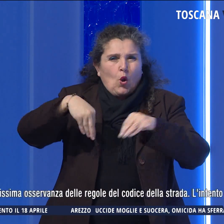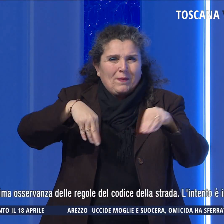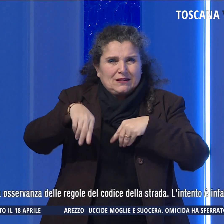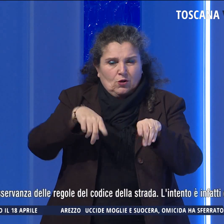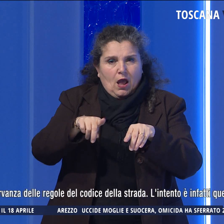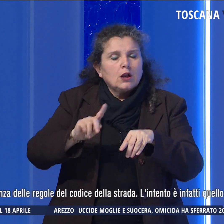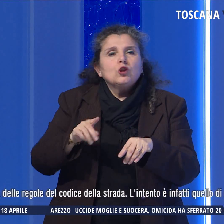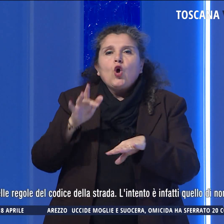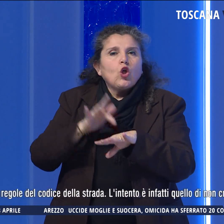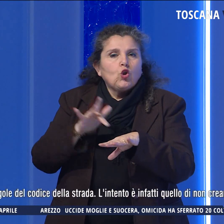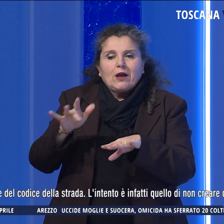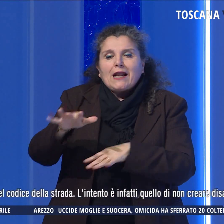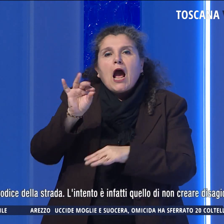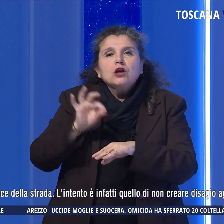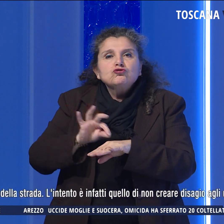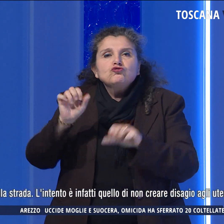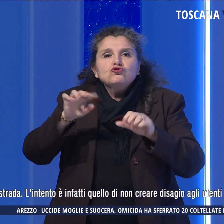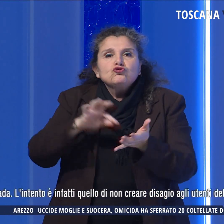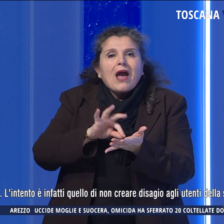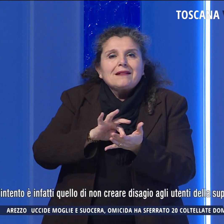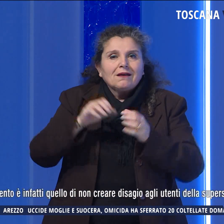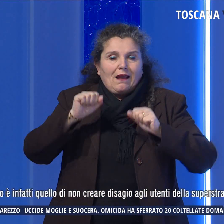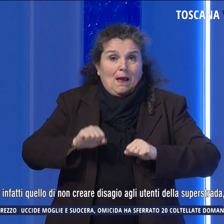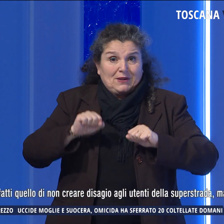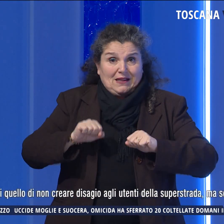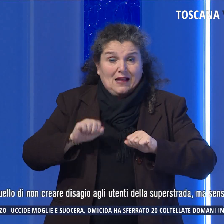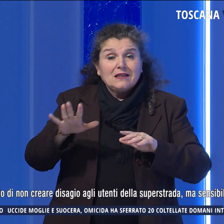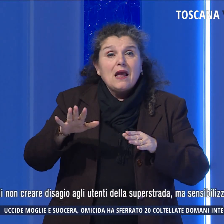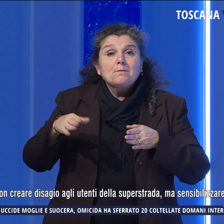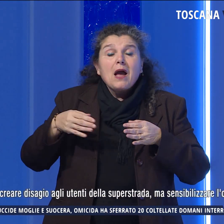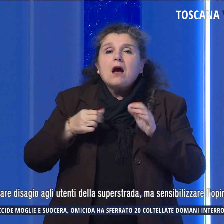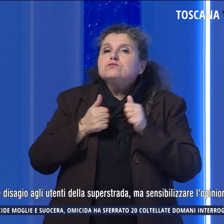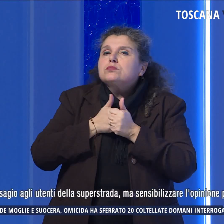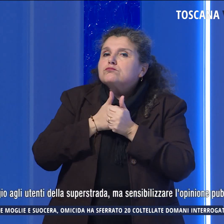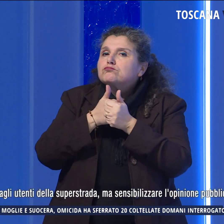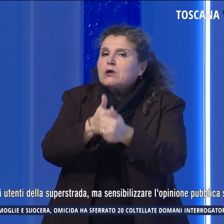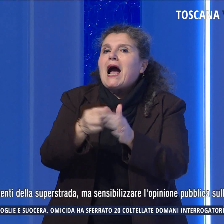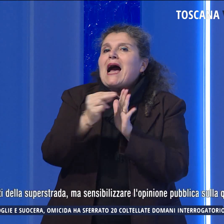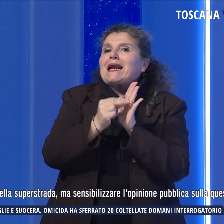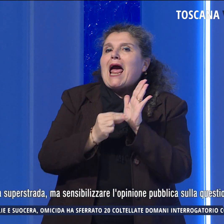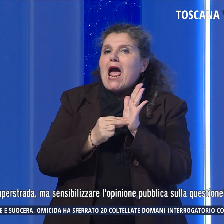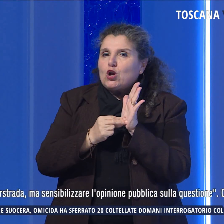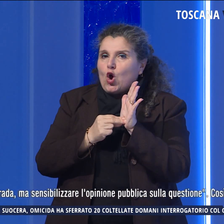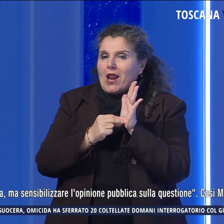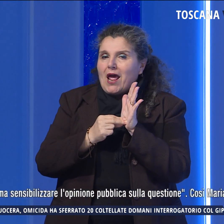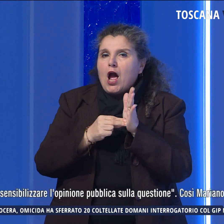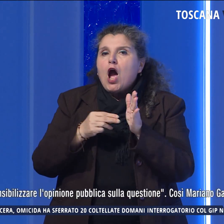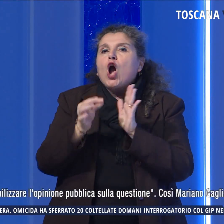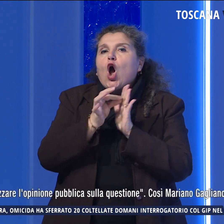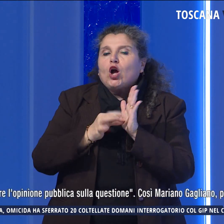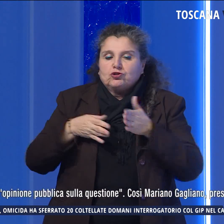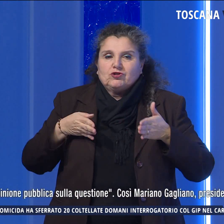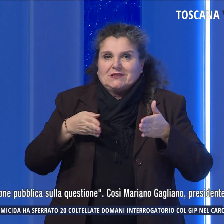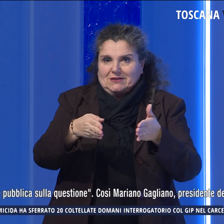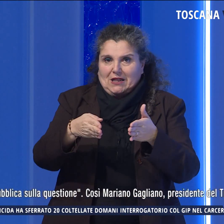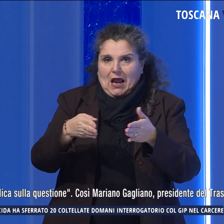centro abitato, ma transiterà nella strettissima osservanza delle regole del Codice della Strada.